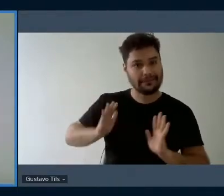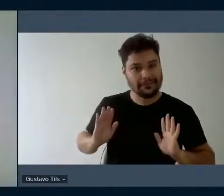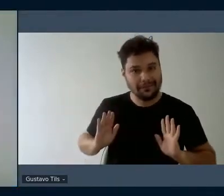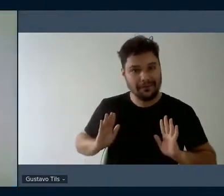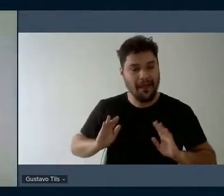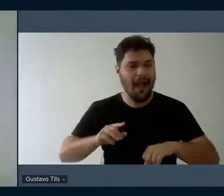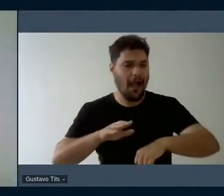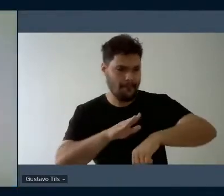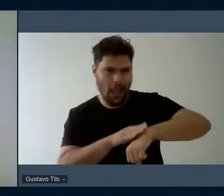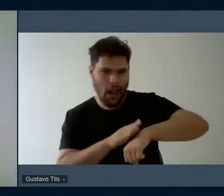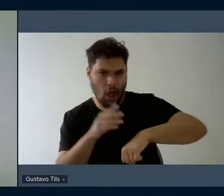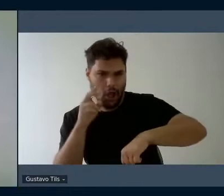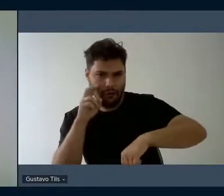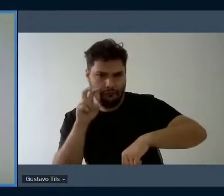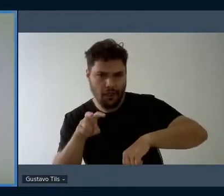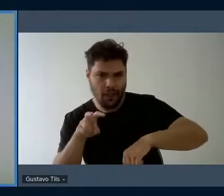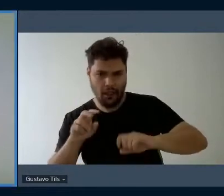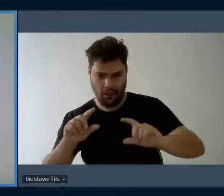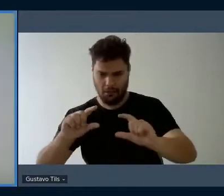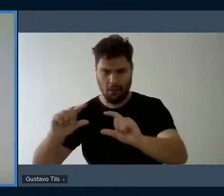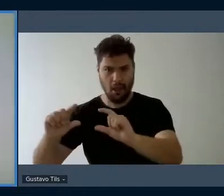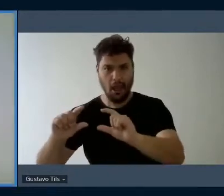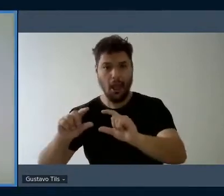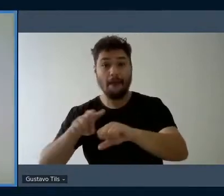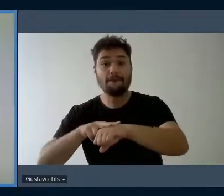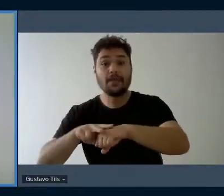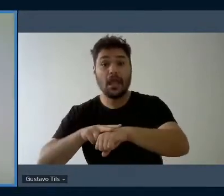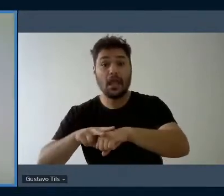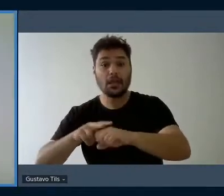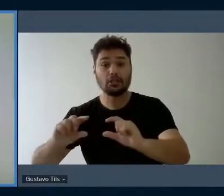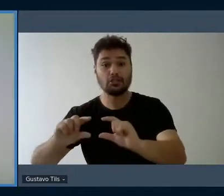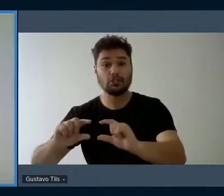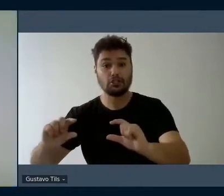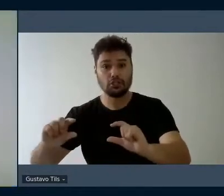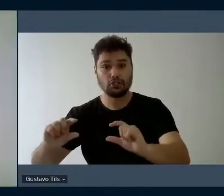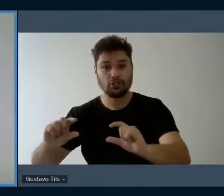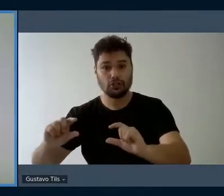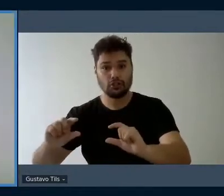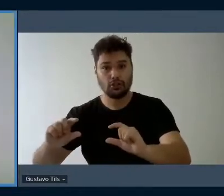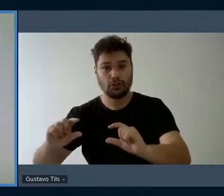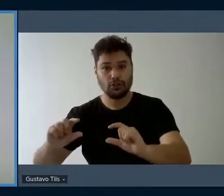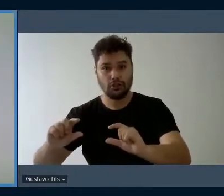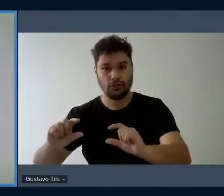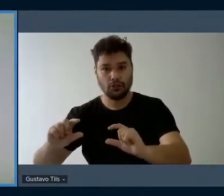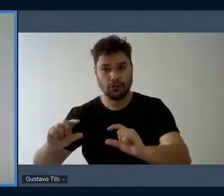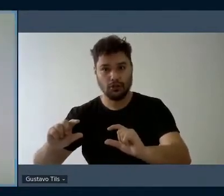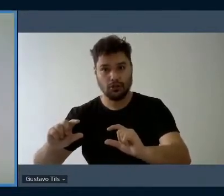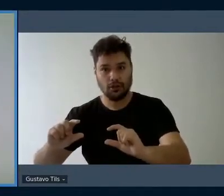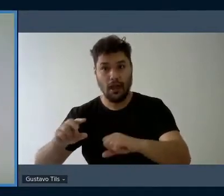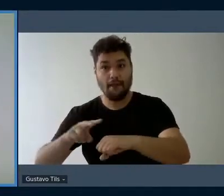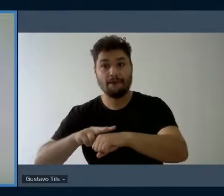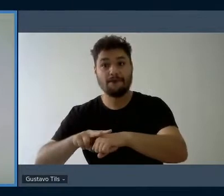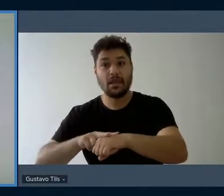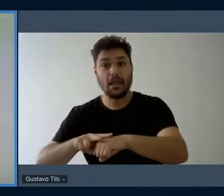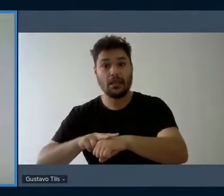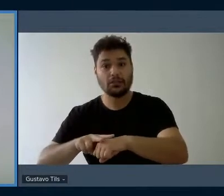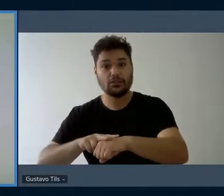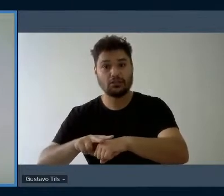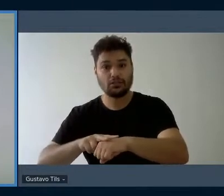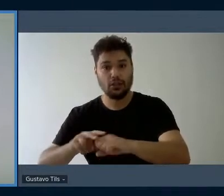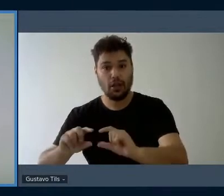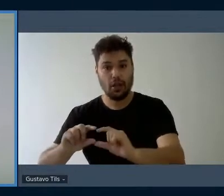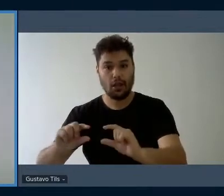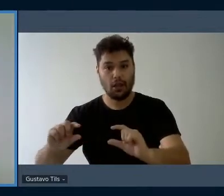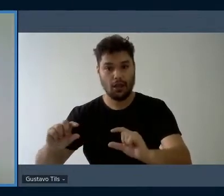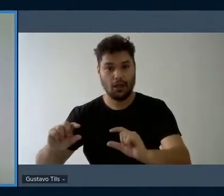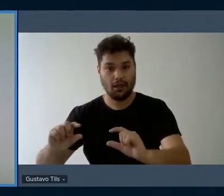relógio, você consegue ver o reloginho verde aqui do lado? Ah, eu consigo. Ele vai ficando vermelhinho? É o verdinho. Para mim, está verdinho. Tá,